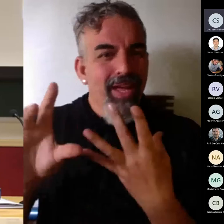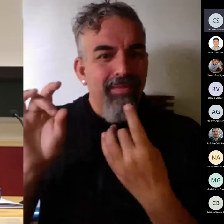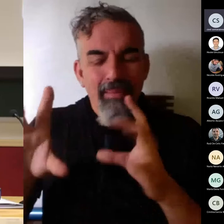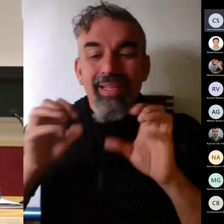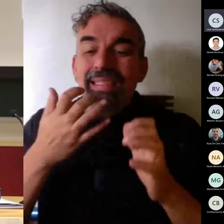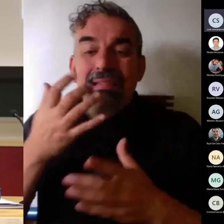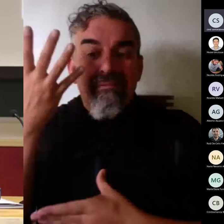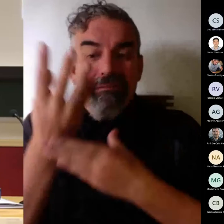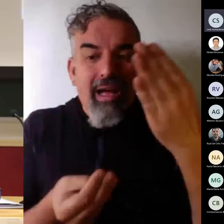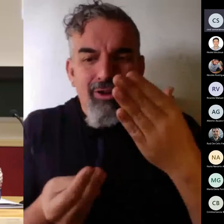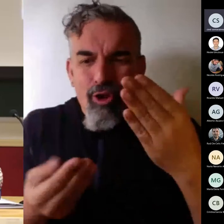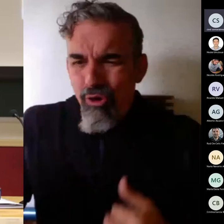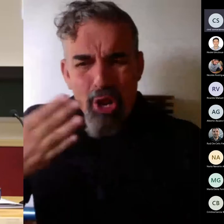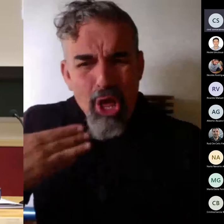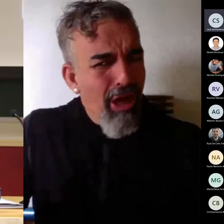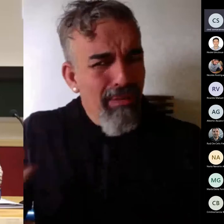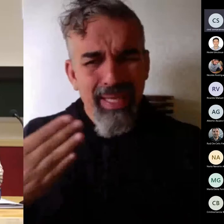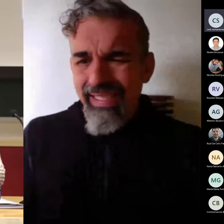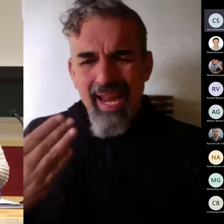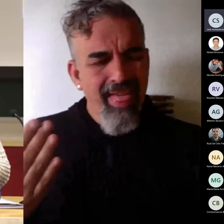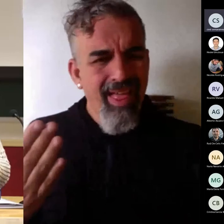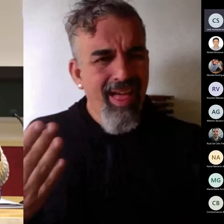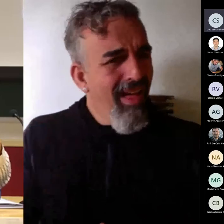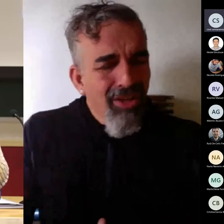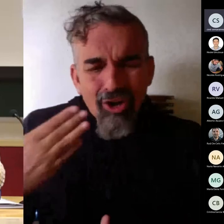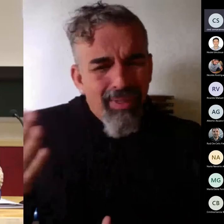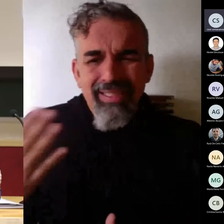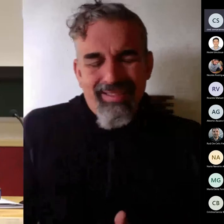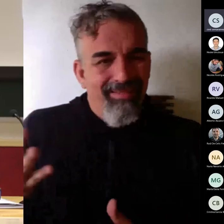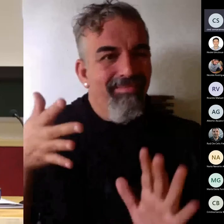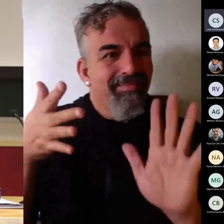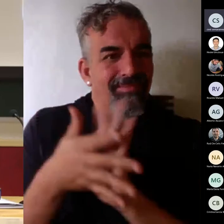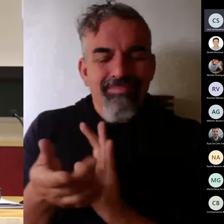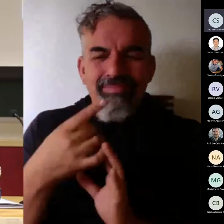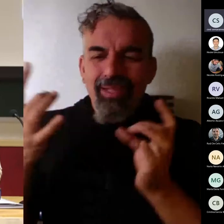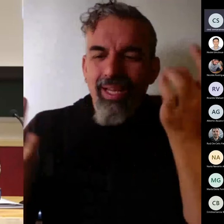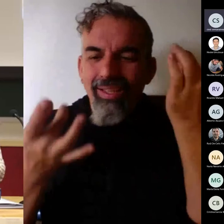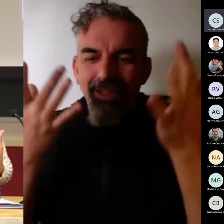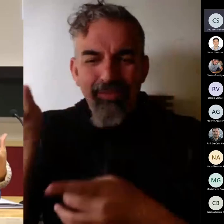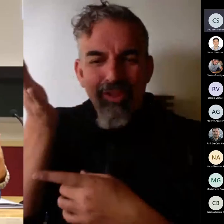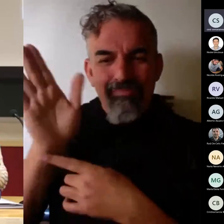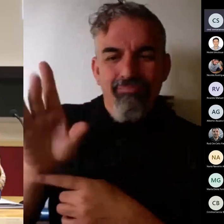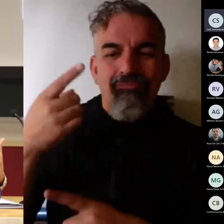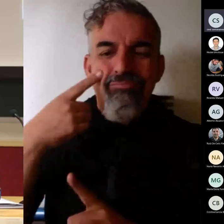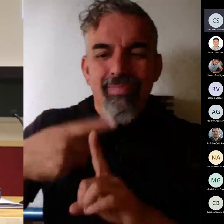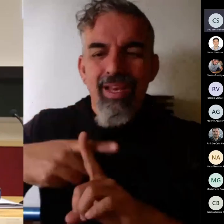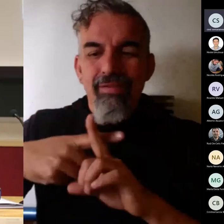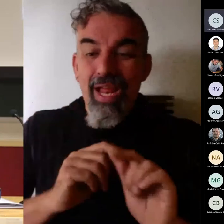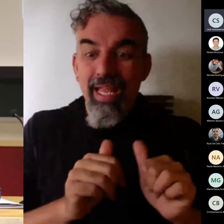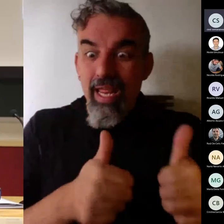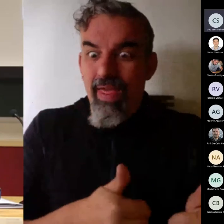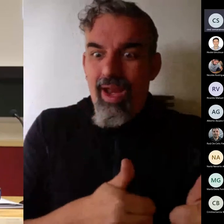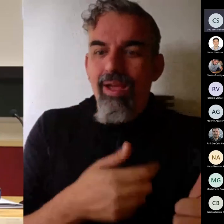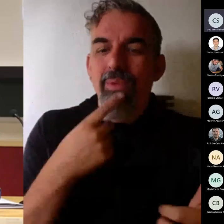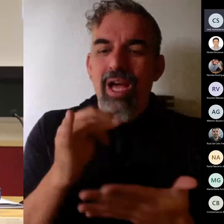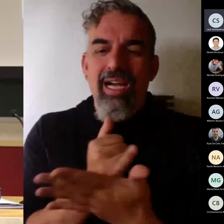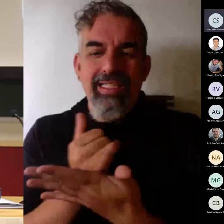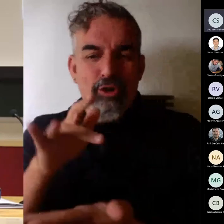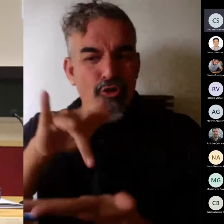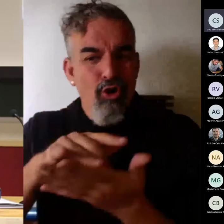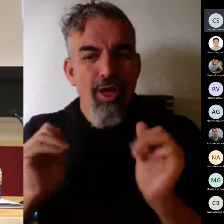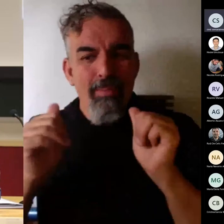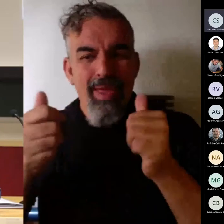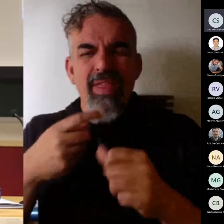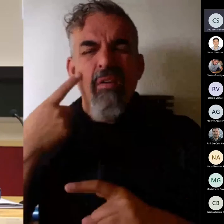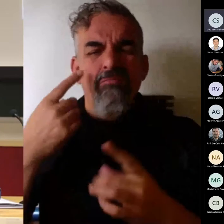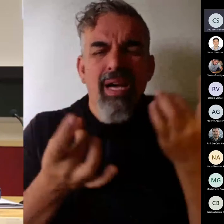nada es decir les ponemos actividades para que vean su nivel inicial cuando empezamos una asignatura y vamos a ver